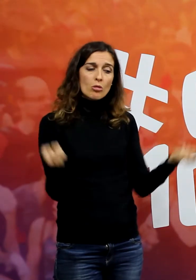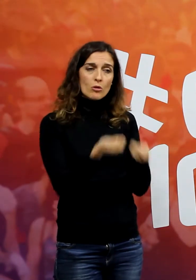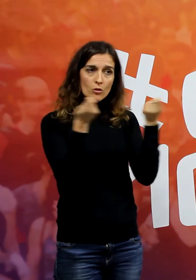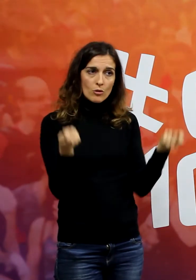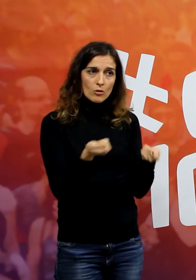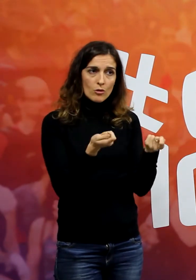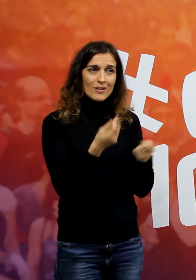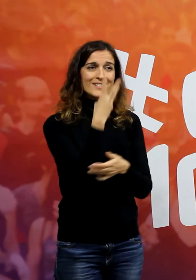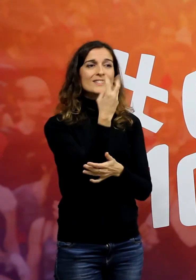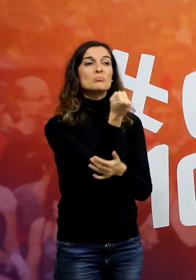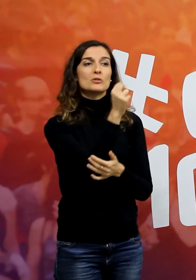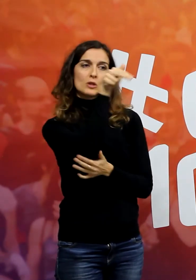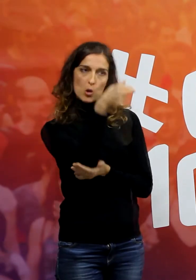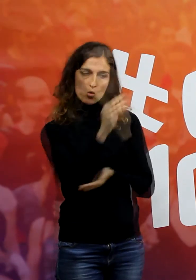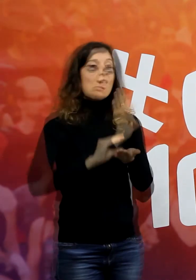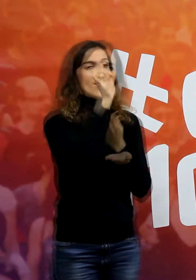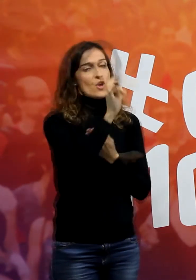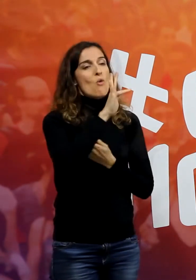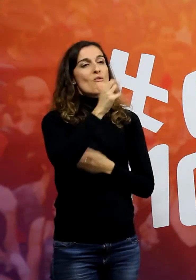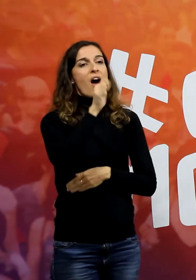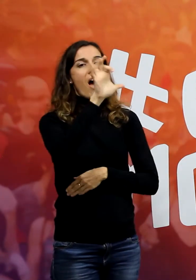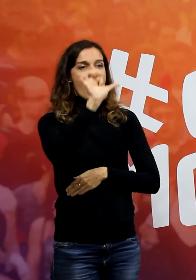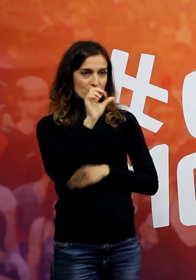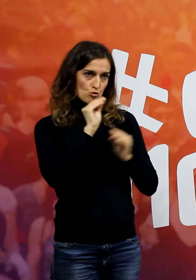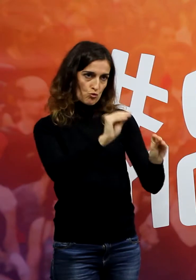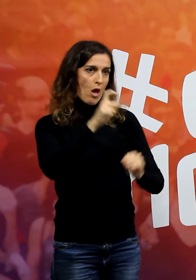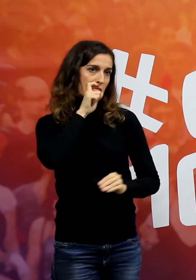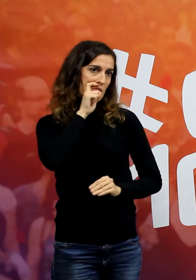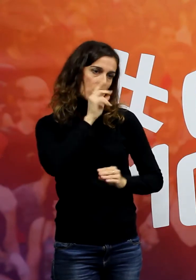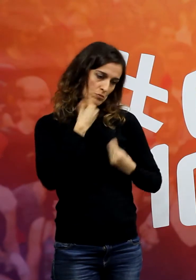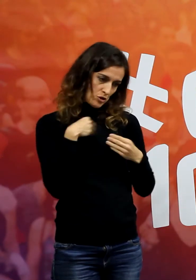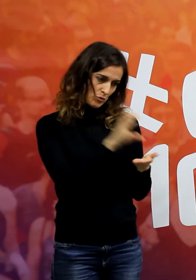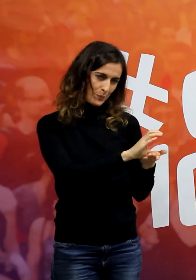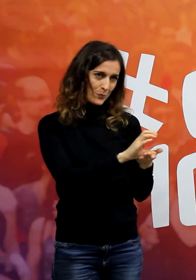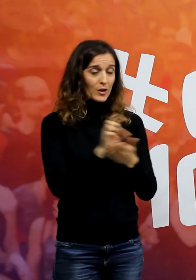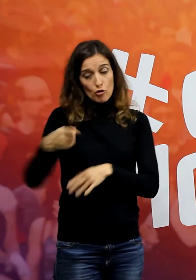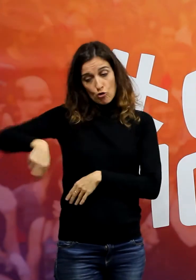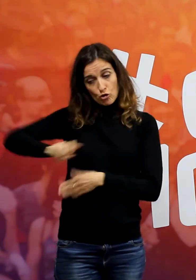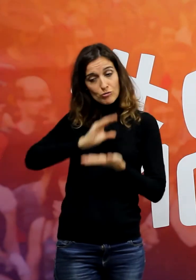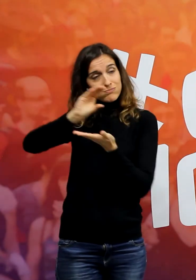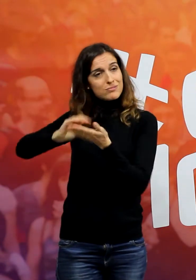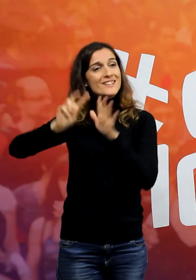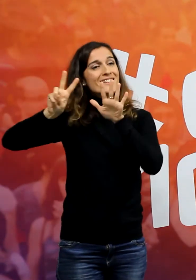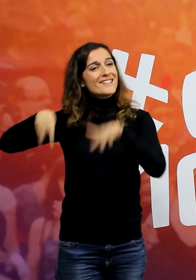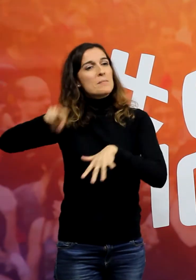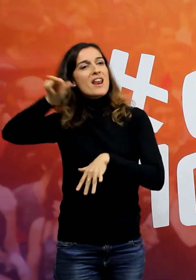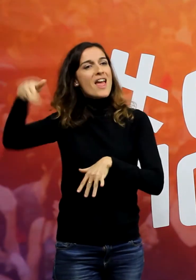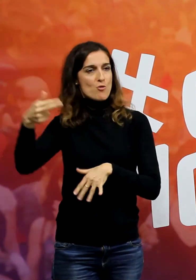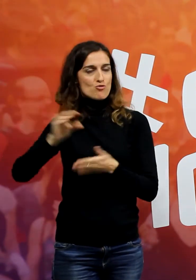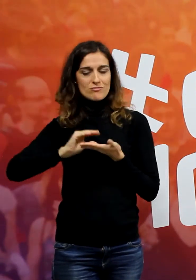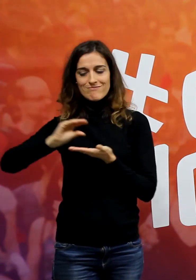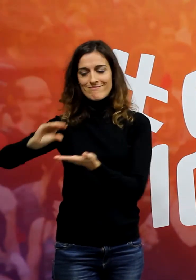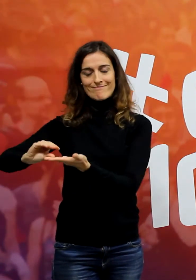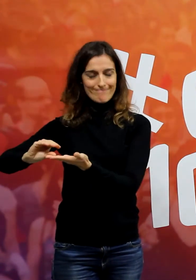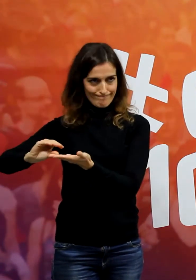3 milions d'euros per a totes les bandes de música 7.000 euros 7.000